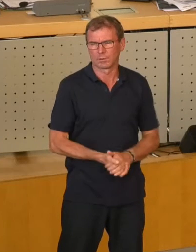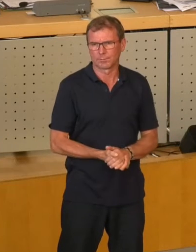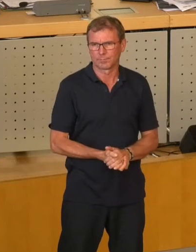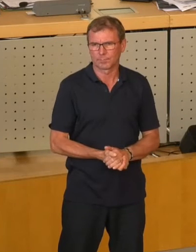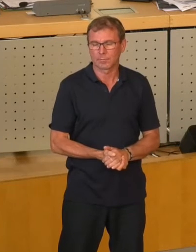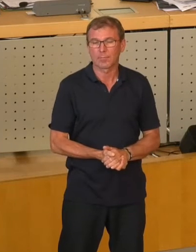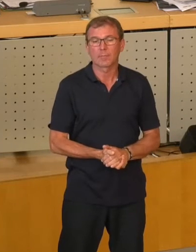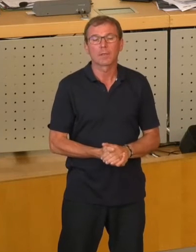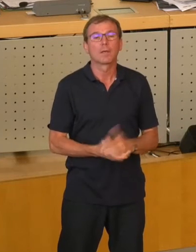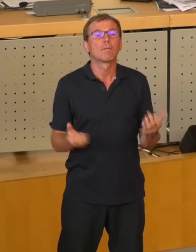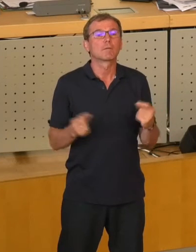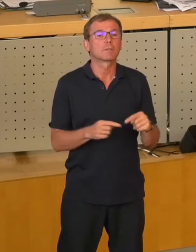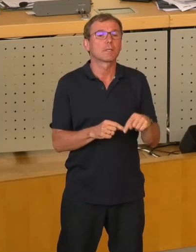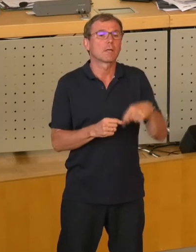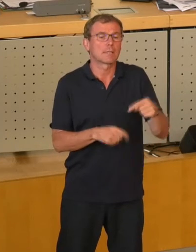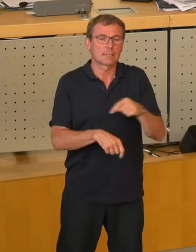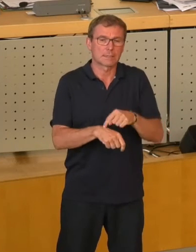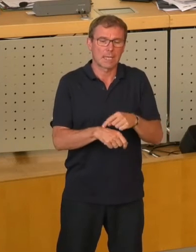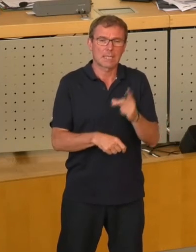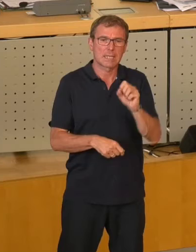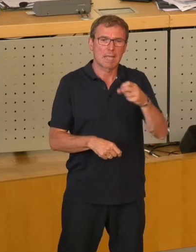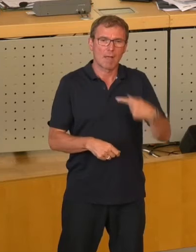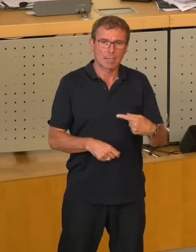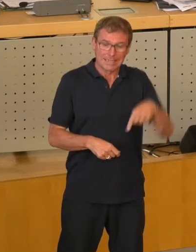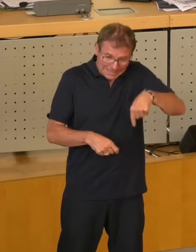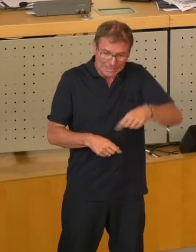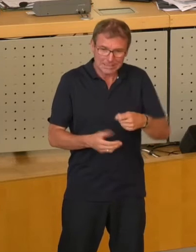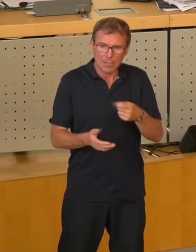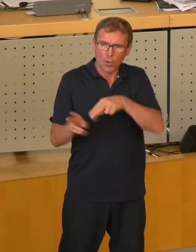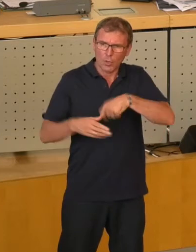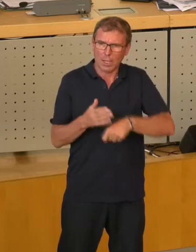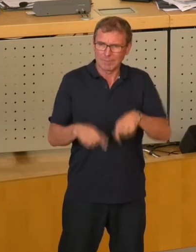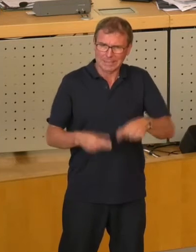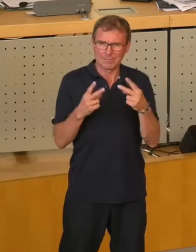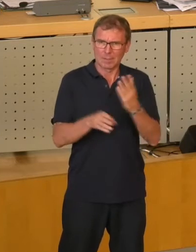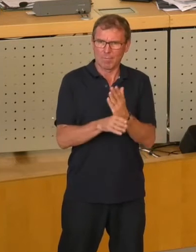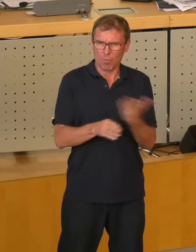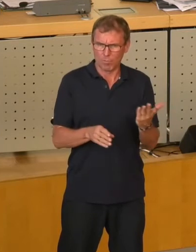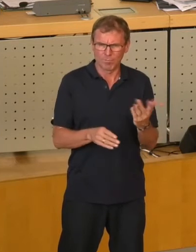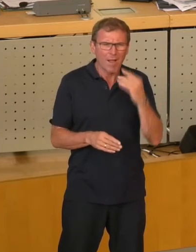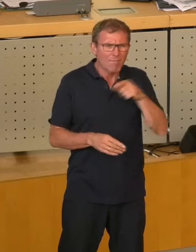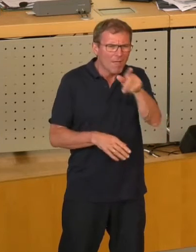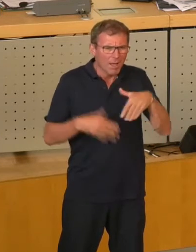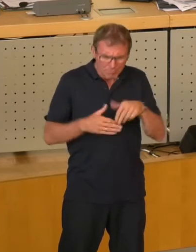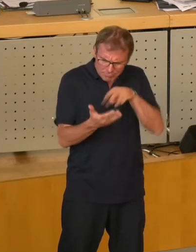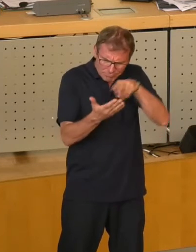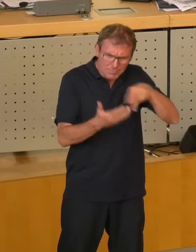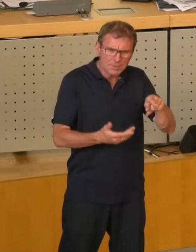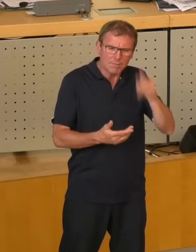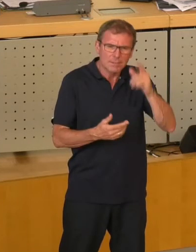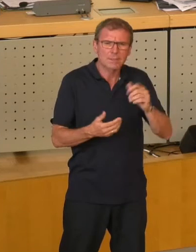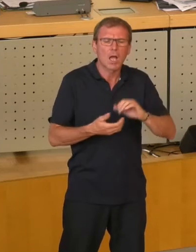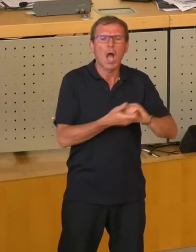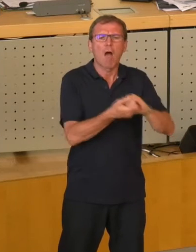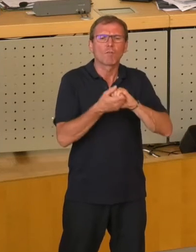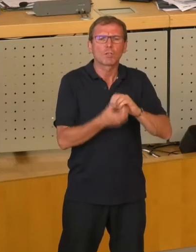Was passiert in nächster Zeit mit der DRIWAG, warum ist der Rückkauf heute so wichtig? Die meisten, die sich damit beschäftigen, wissen, dass die Fusion